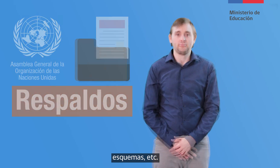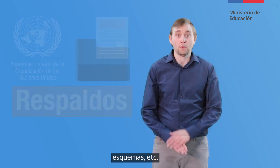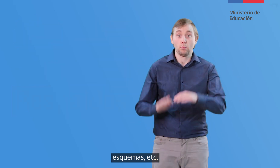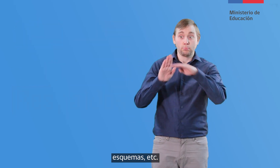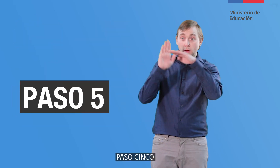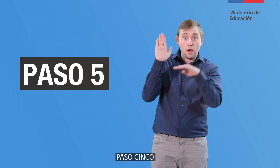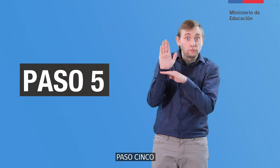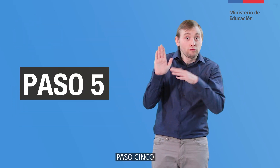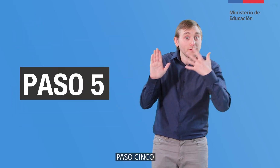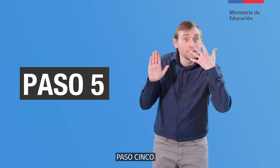Paso 5